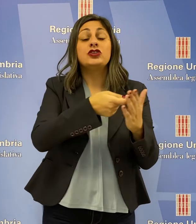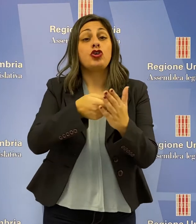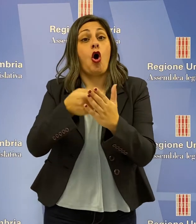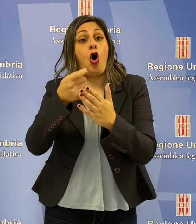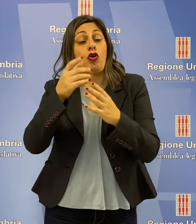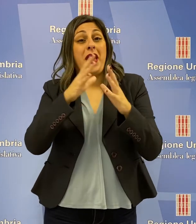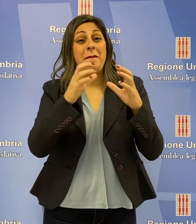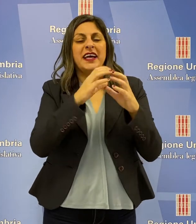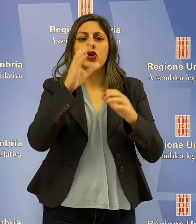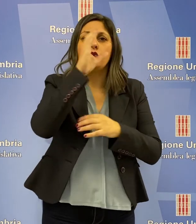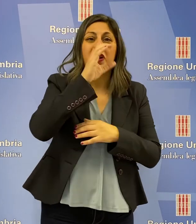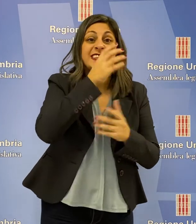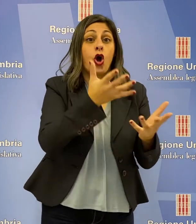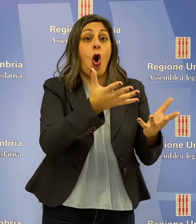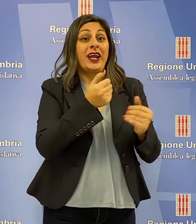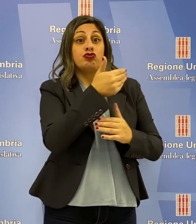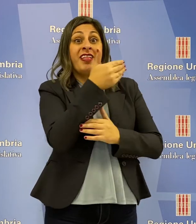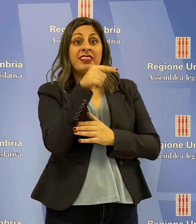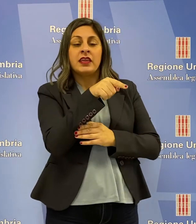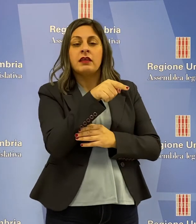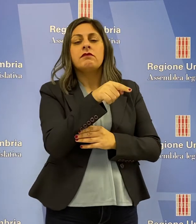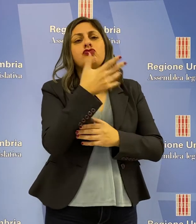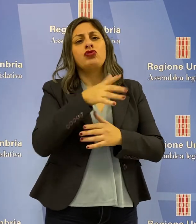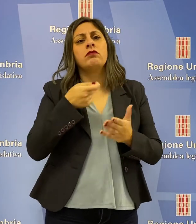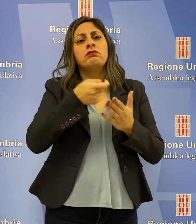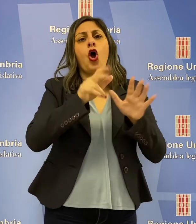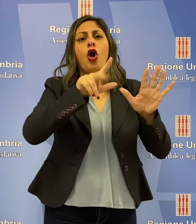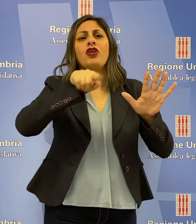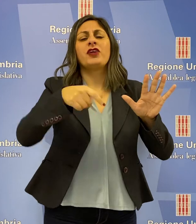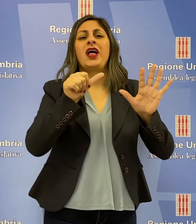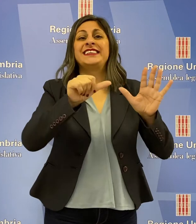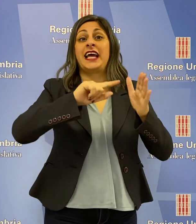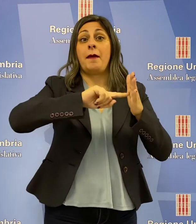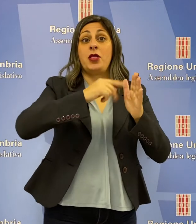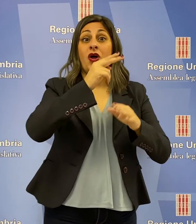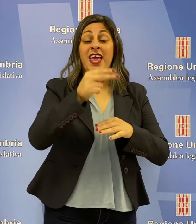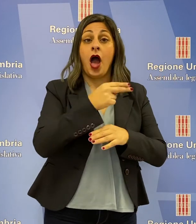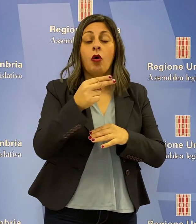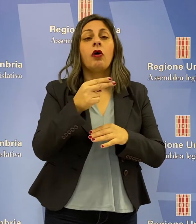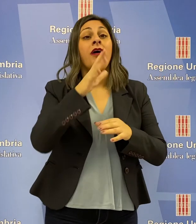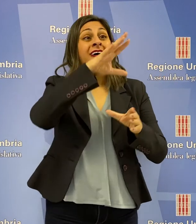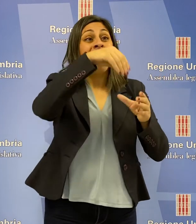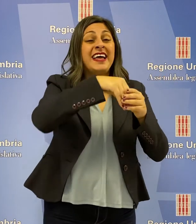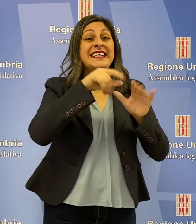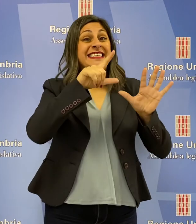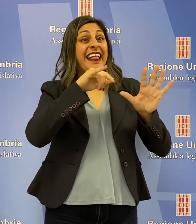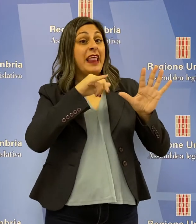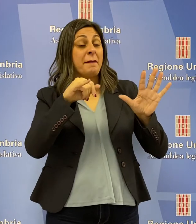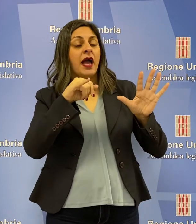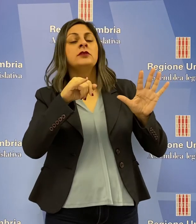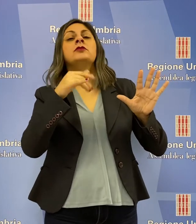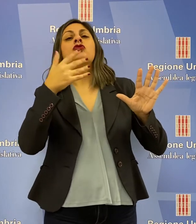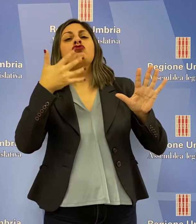imprese turistico-ricettive sono stati stanziati 8,6 milioni di euro, di cui 7,5 di risorse regionali.